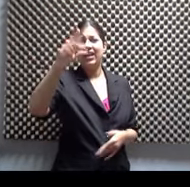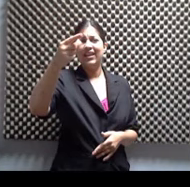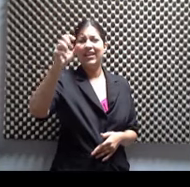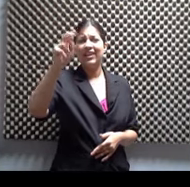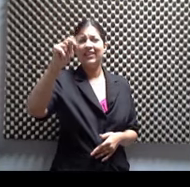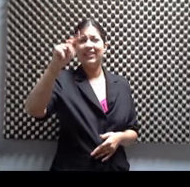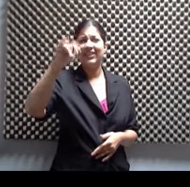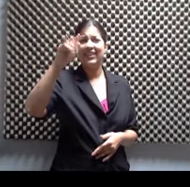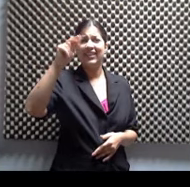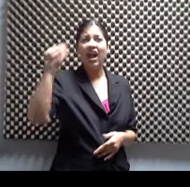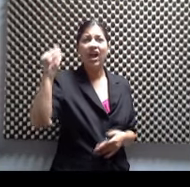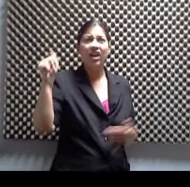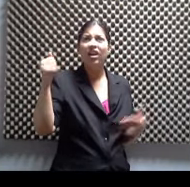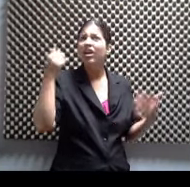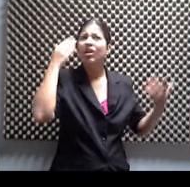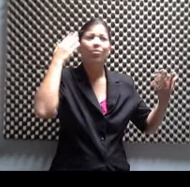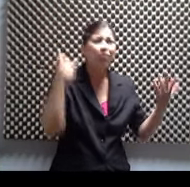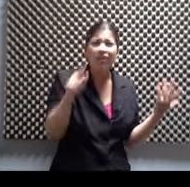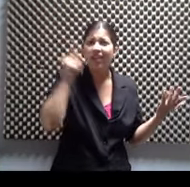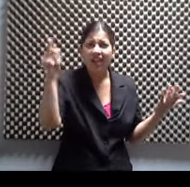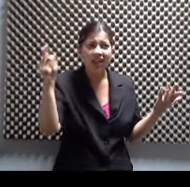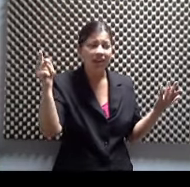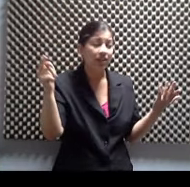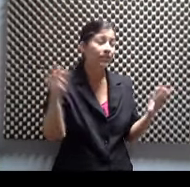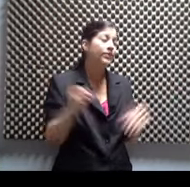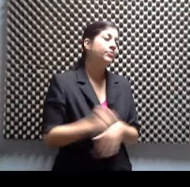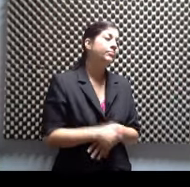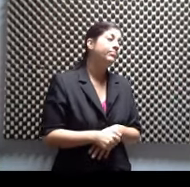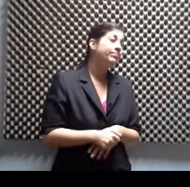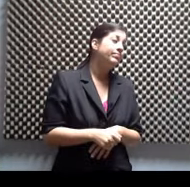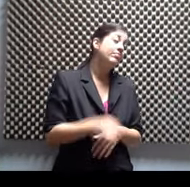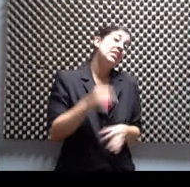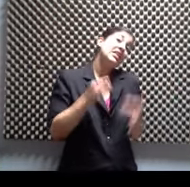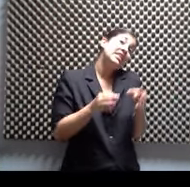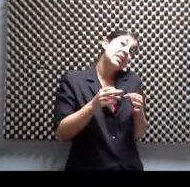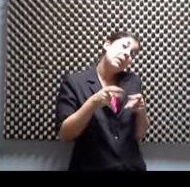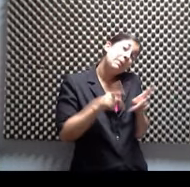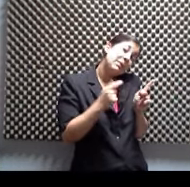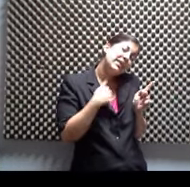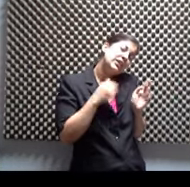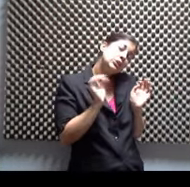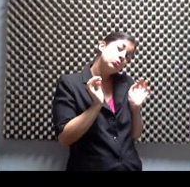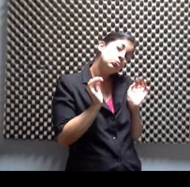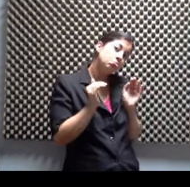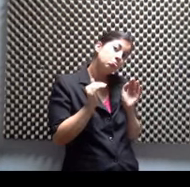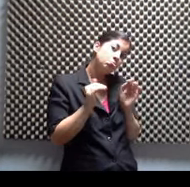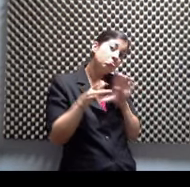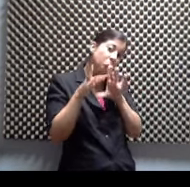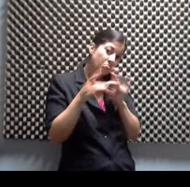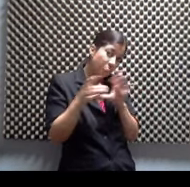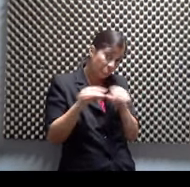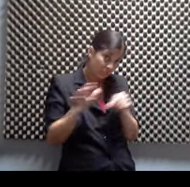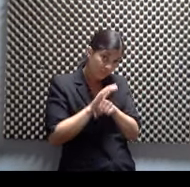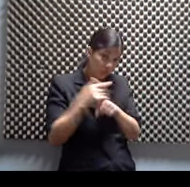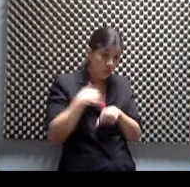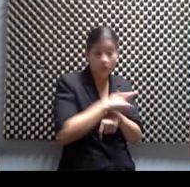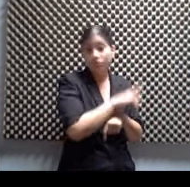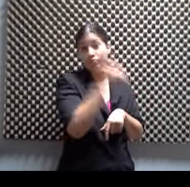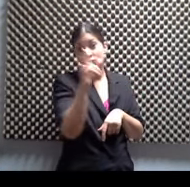¿Por qué Argentina? Mira. Si me permites como que hacer un pequeño recuento. Yo cuando yo estuve en Estados Unidos. Que regresó acá a Puerto